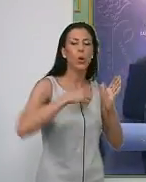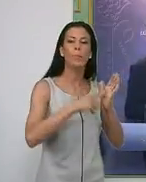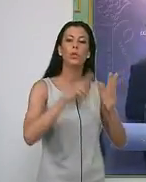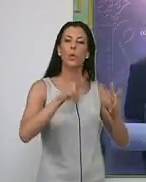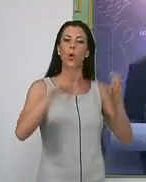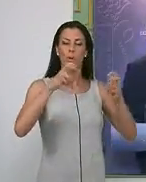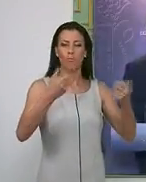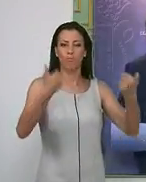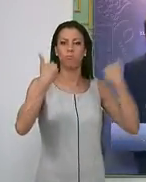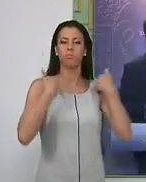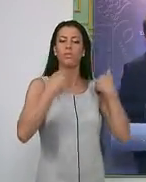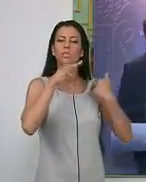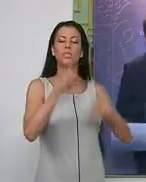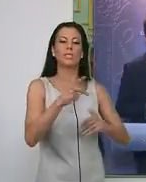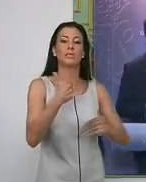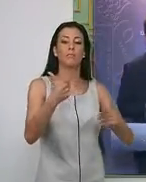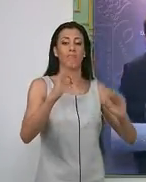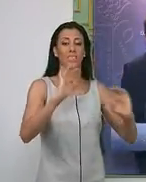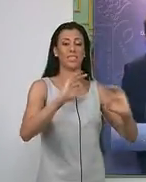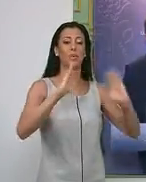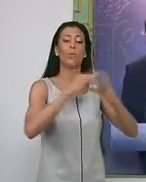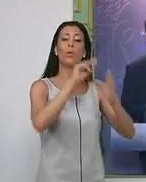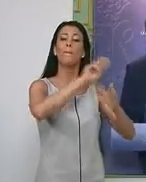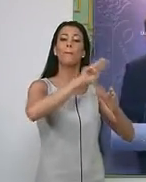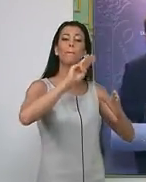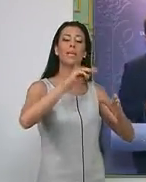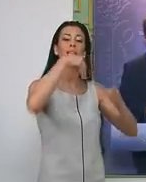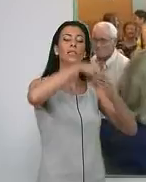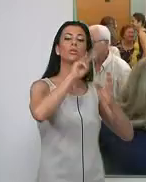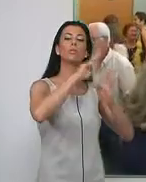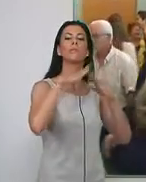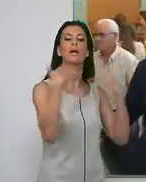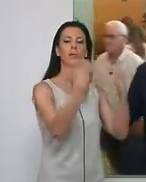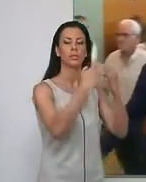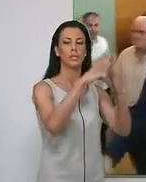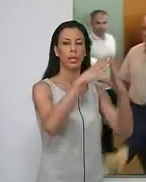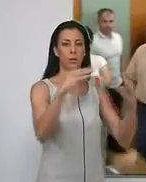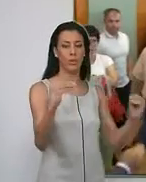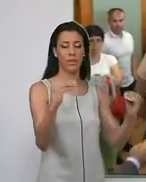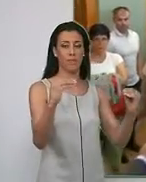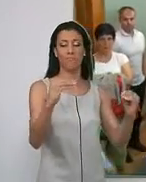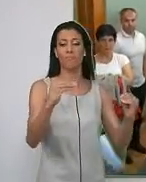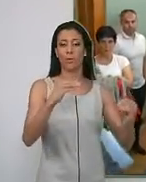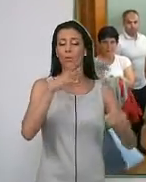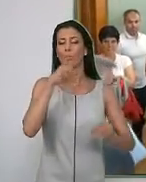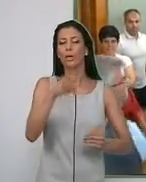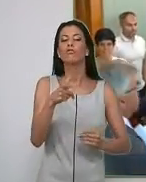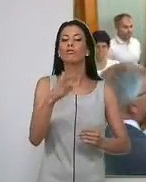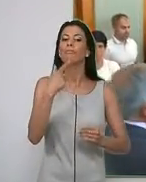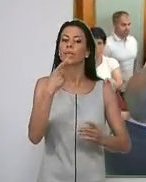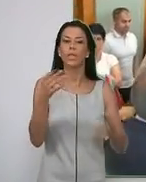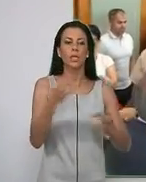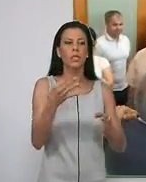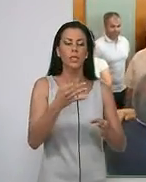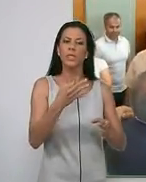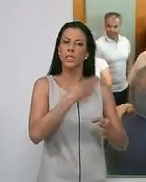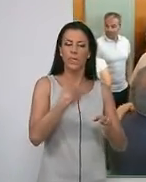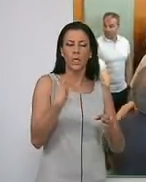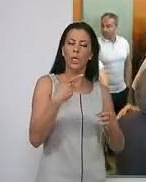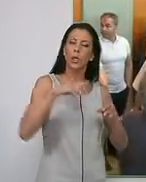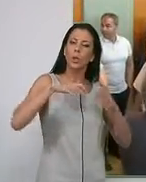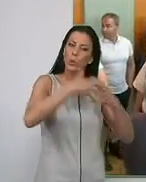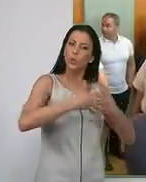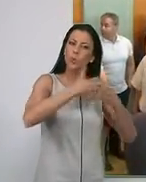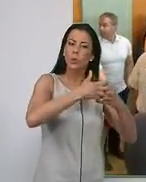nuevo cargo como portavoz de los populares... ...en el Parlamento de Andalucía... ...lo que asegura que repercutirá de manera